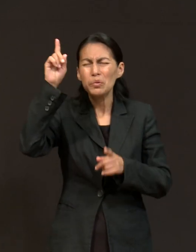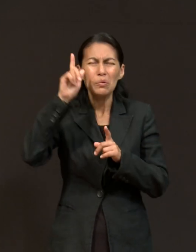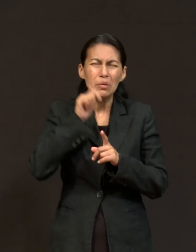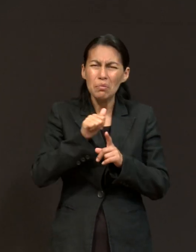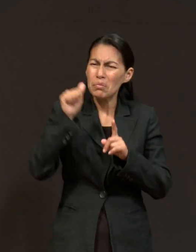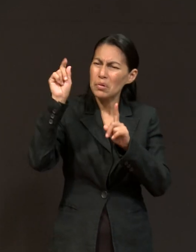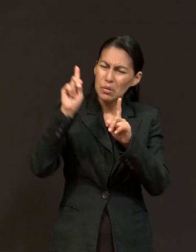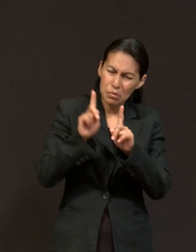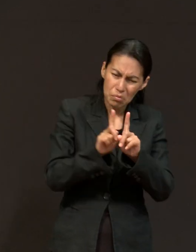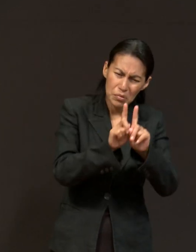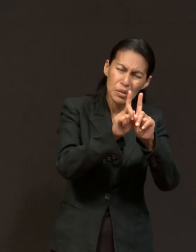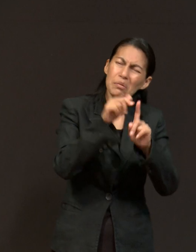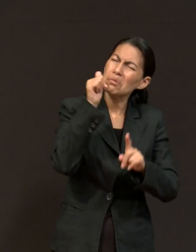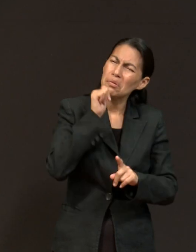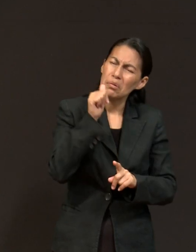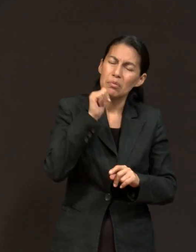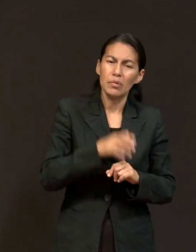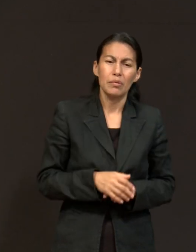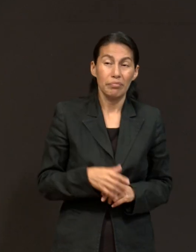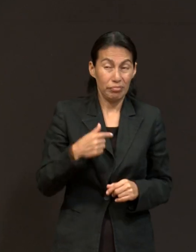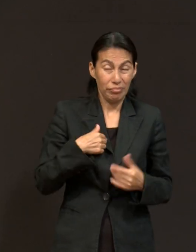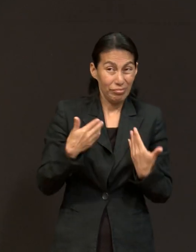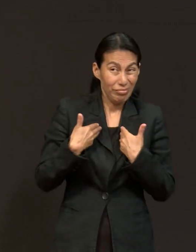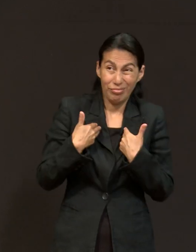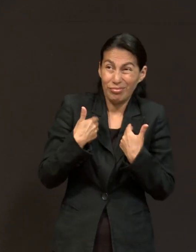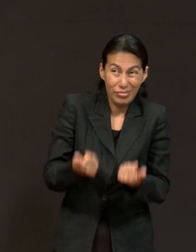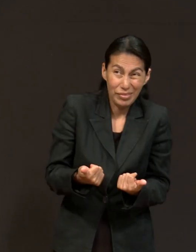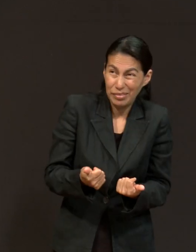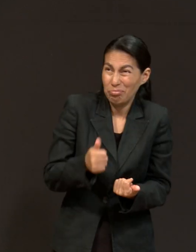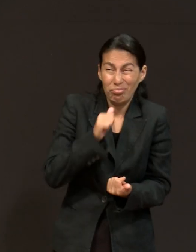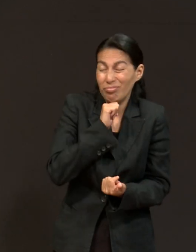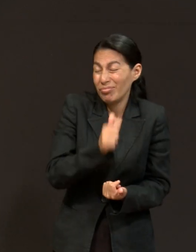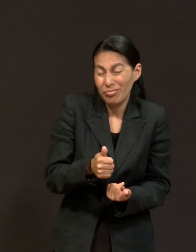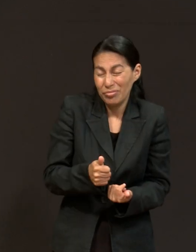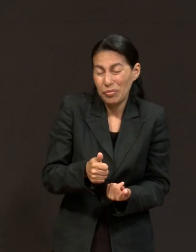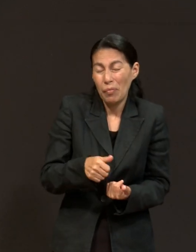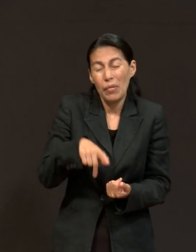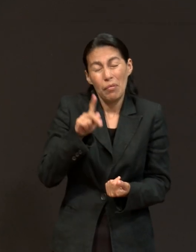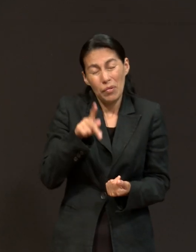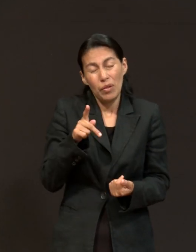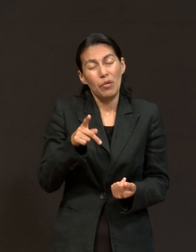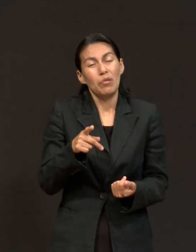yo no podía entender y cuando nos dan el diagnóstico,